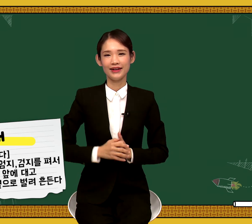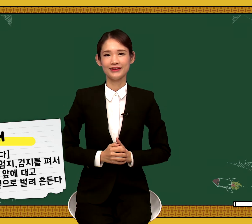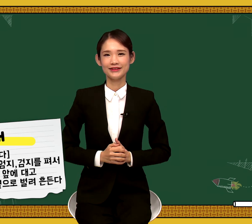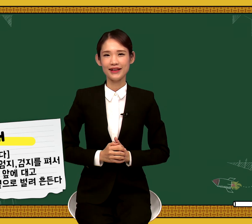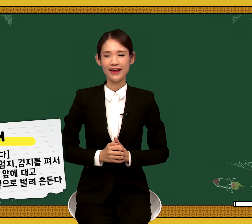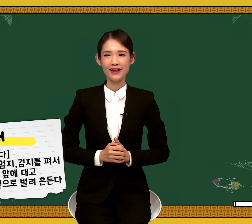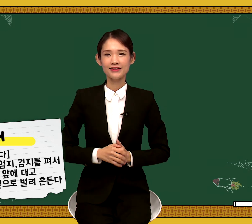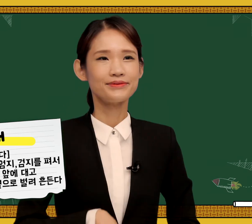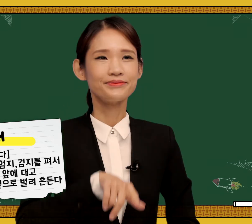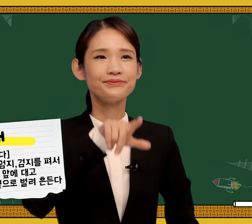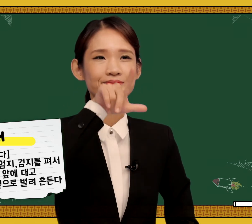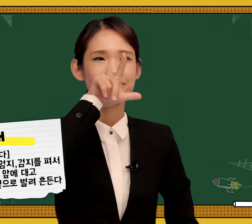새 새